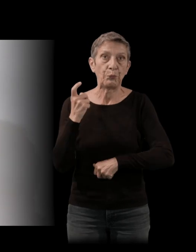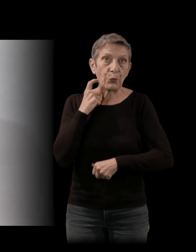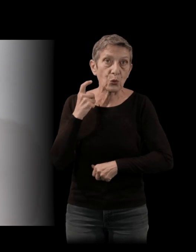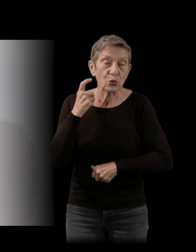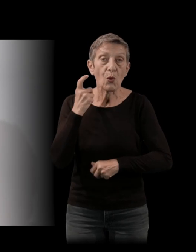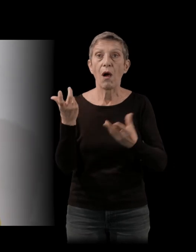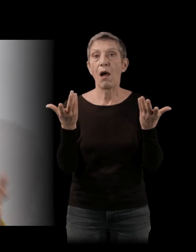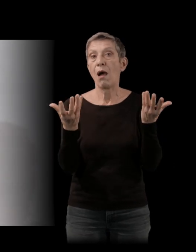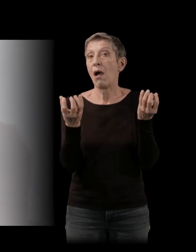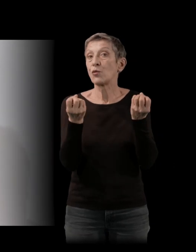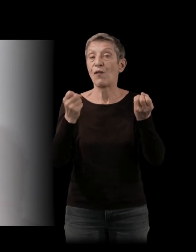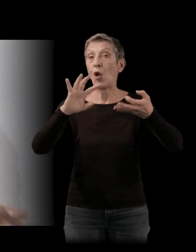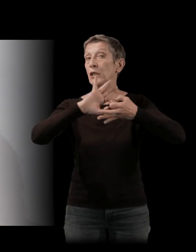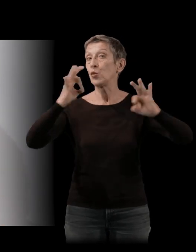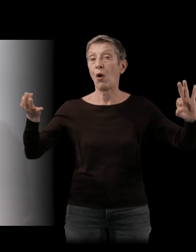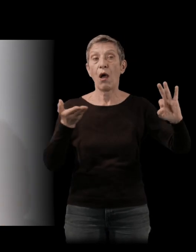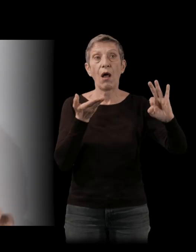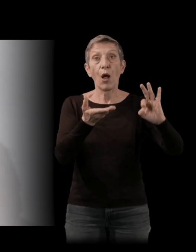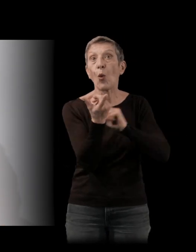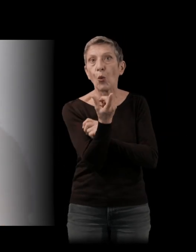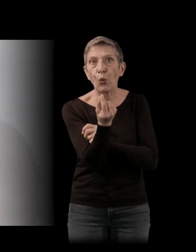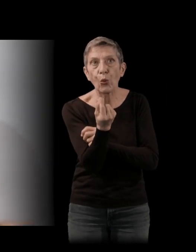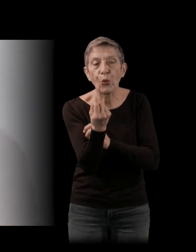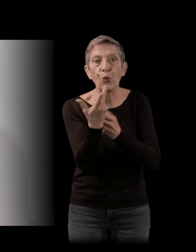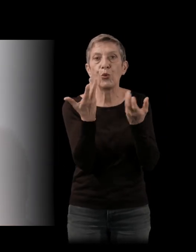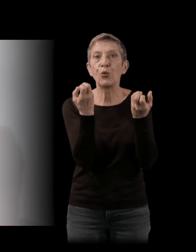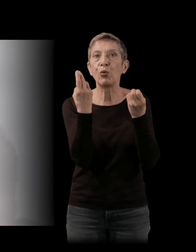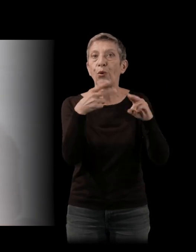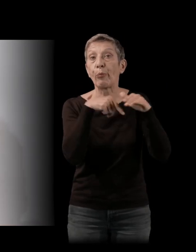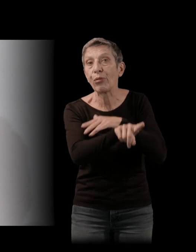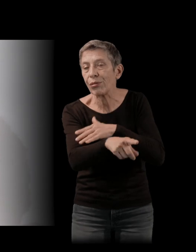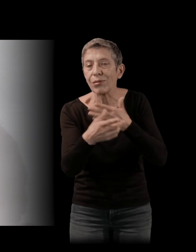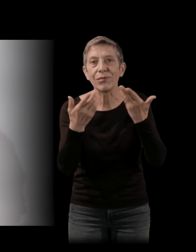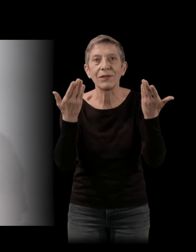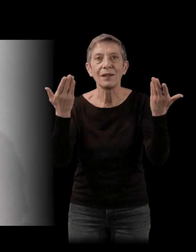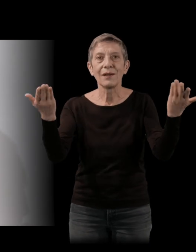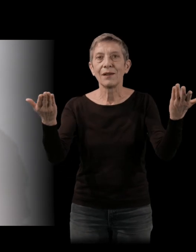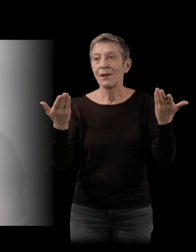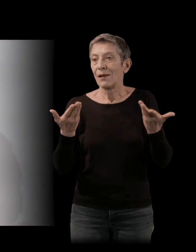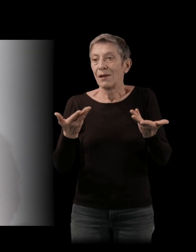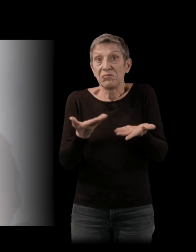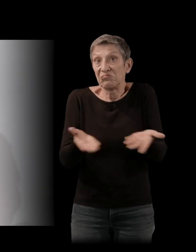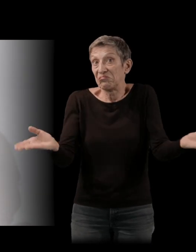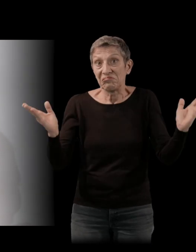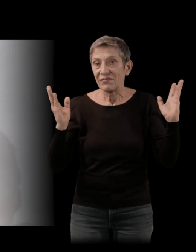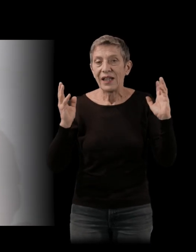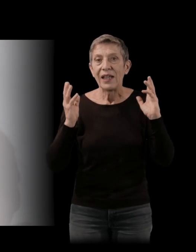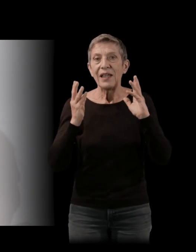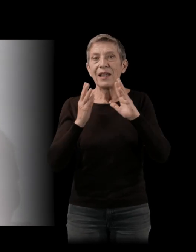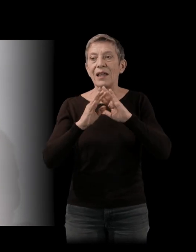des histoires de couples, d'adultères, des choses assez classiques. Et la question